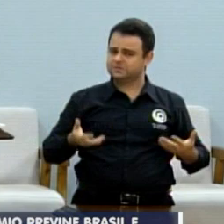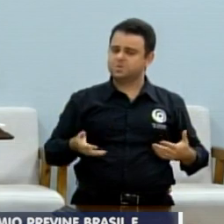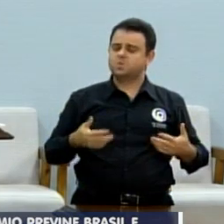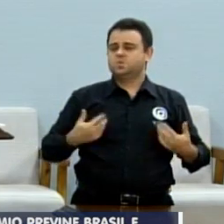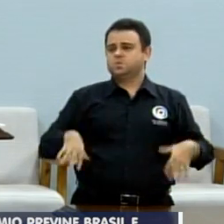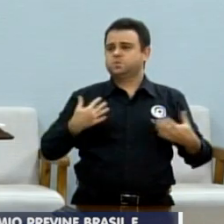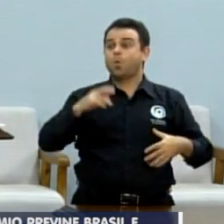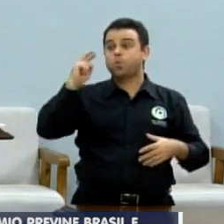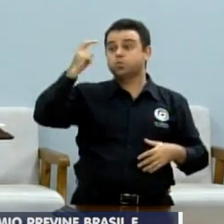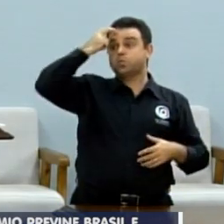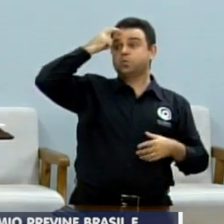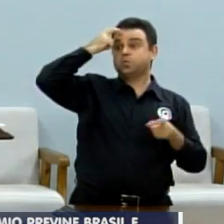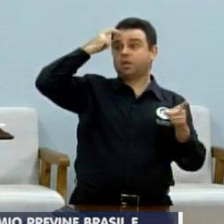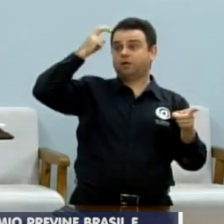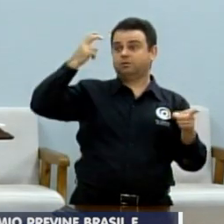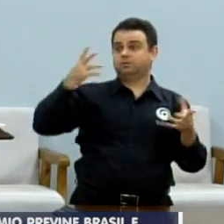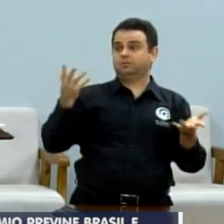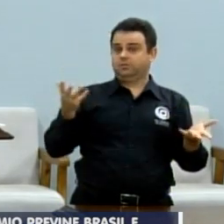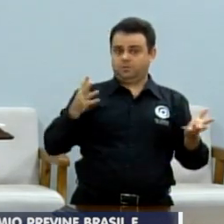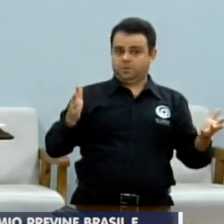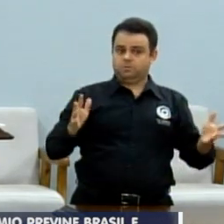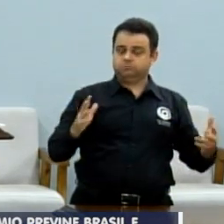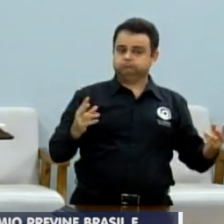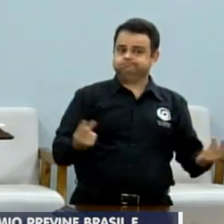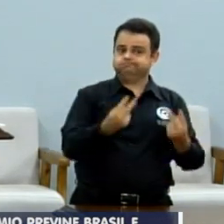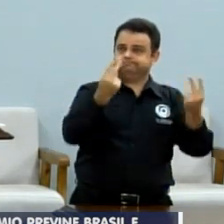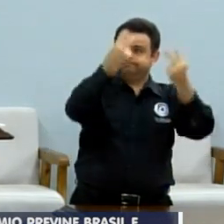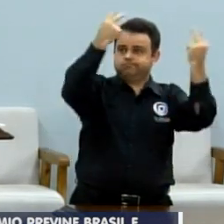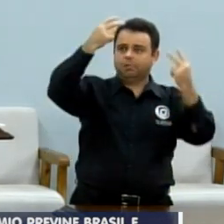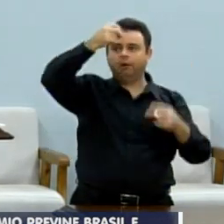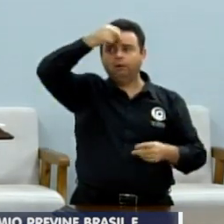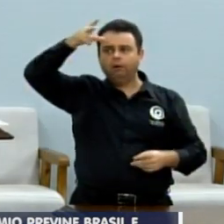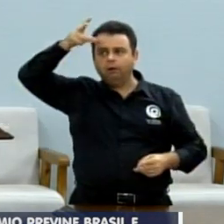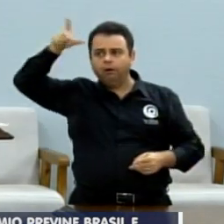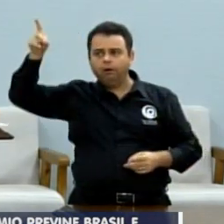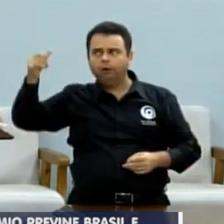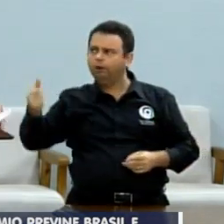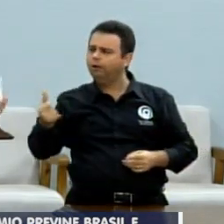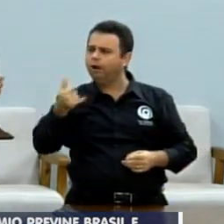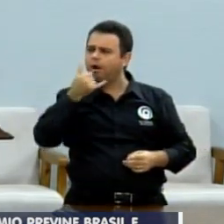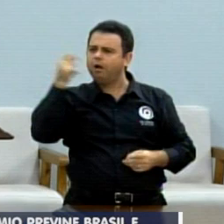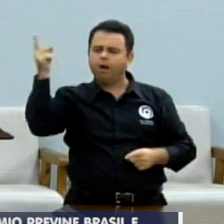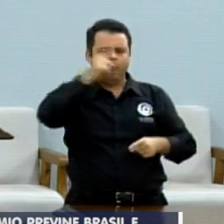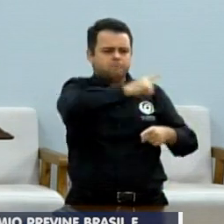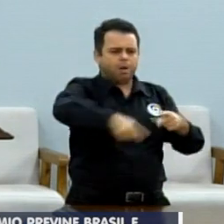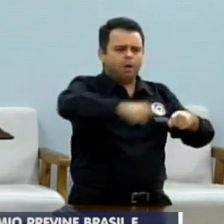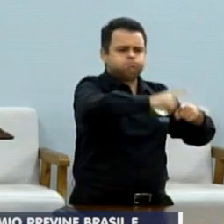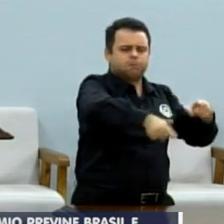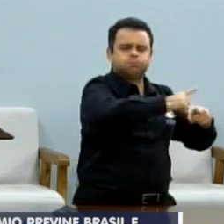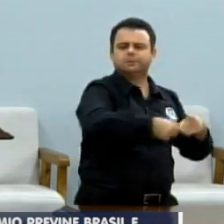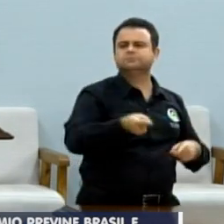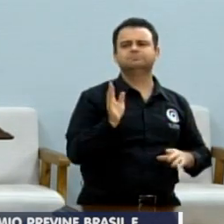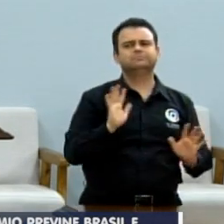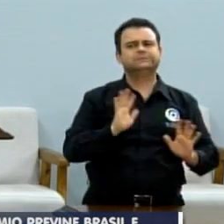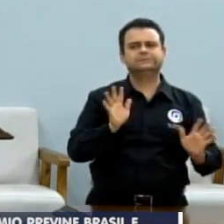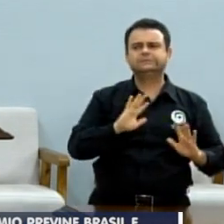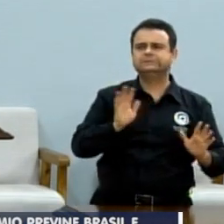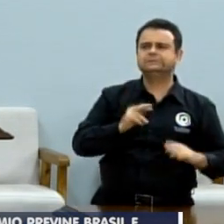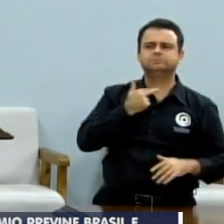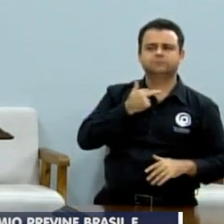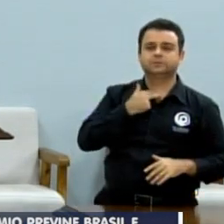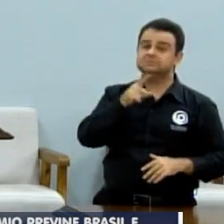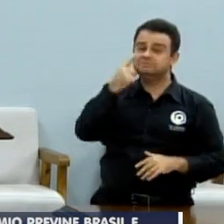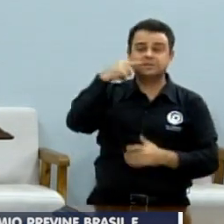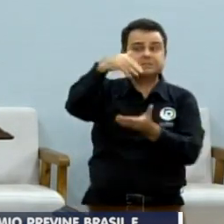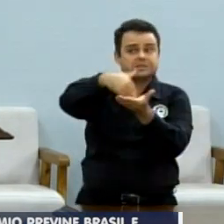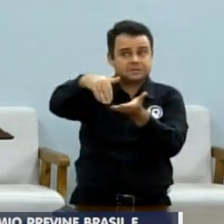da cultura, eles querem tirar o vocês já fazem e ganham um pouco. É um absurdo. Mas tenho certeza que a sensibilidade da secretária